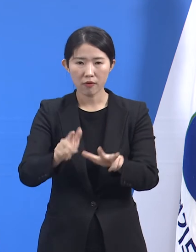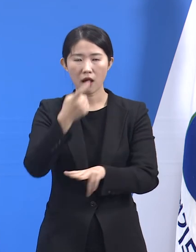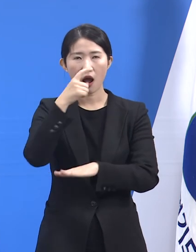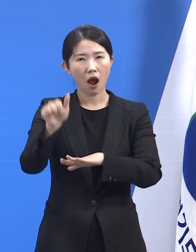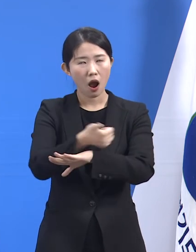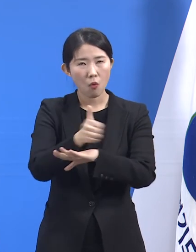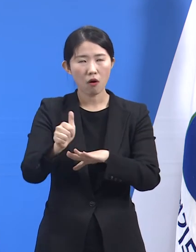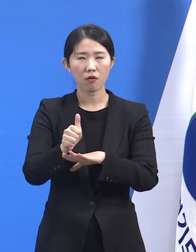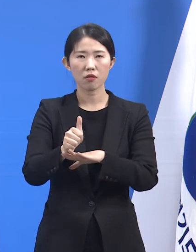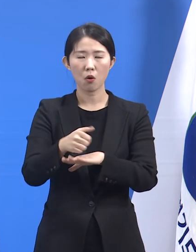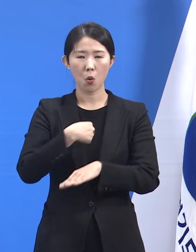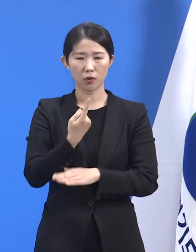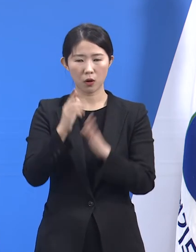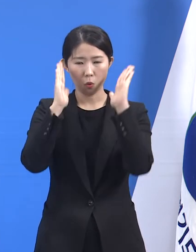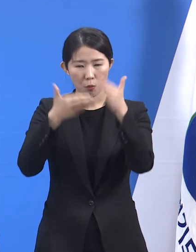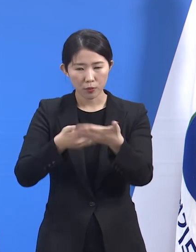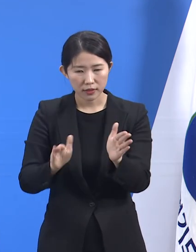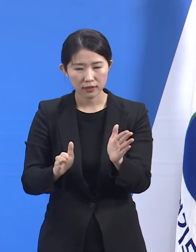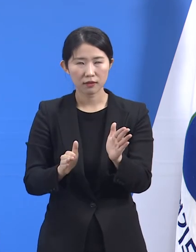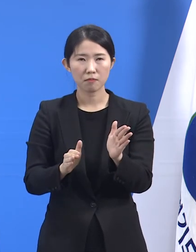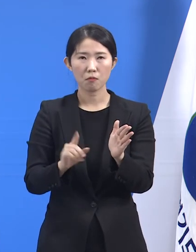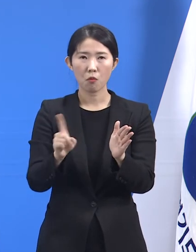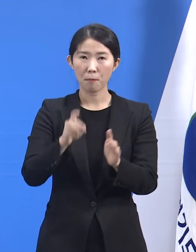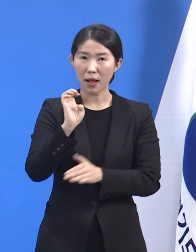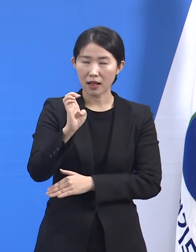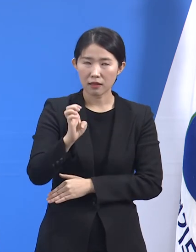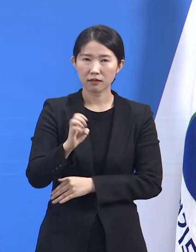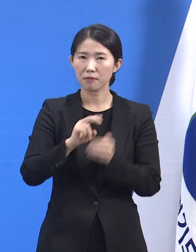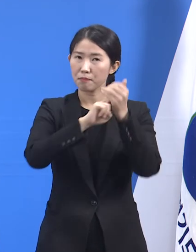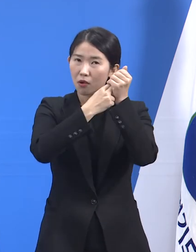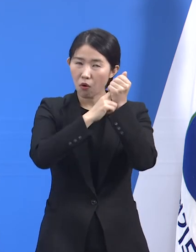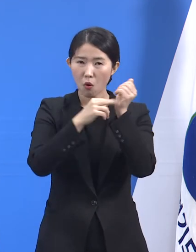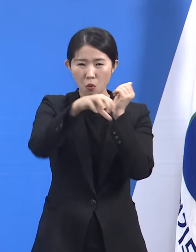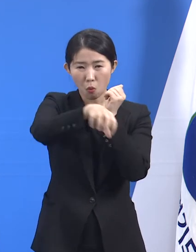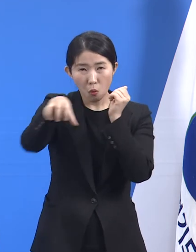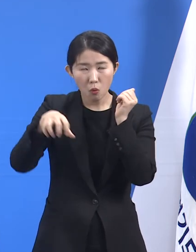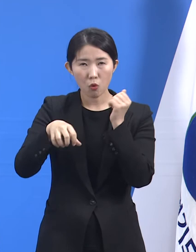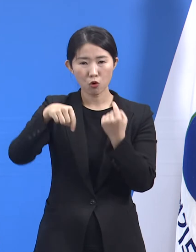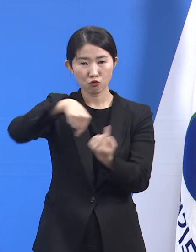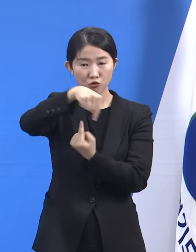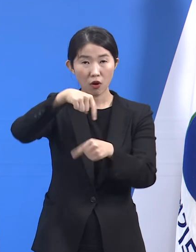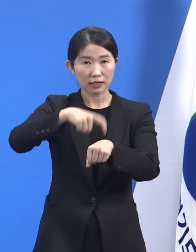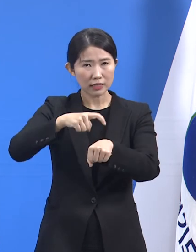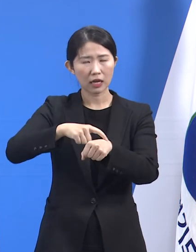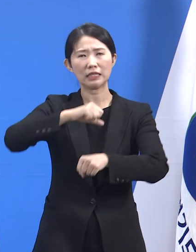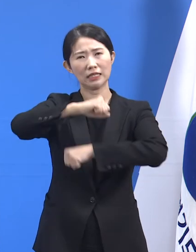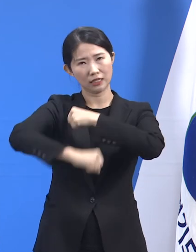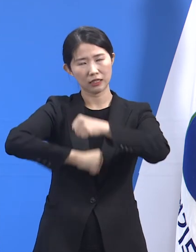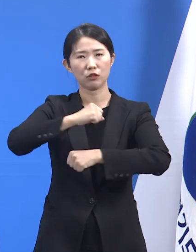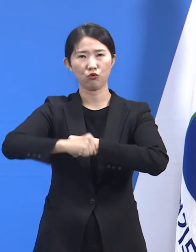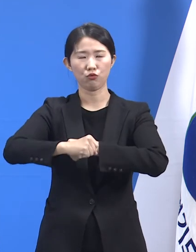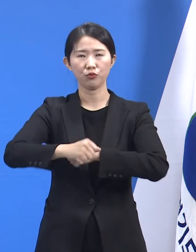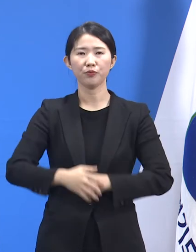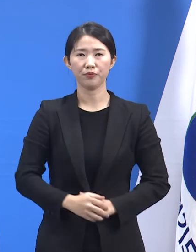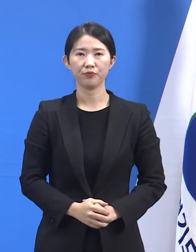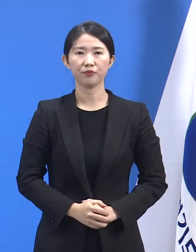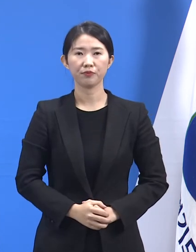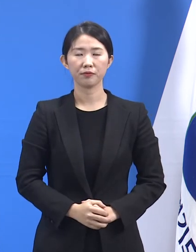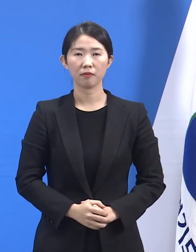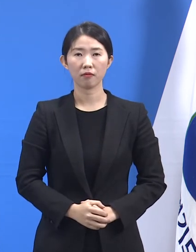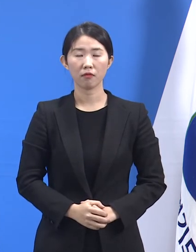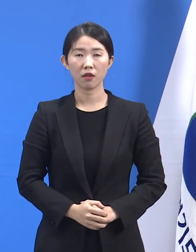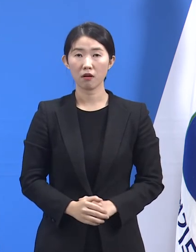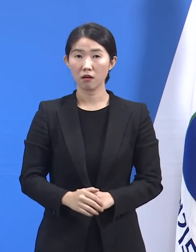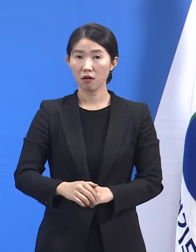대형마트, 이미용업 등 다중이용시설의 영업시간 제한이 해제되었습니다. 거리 두기